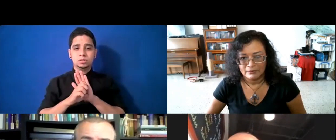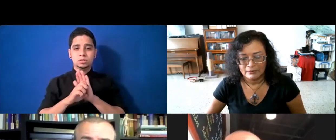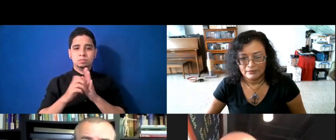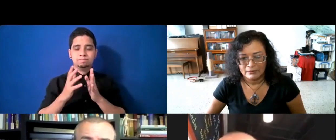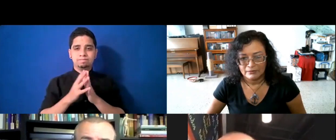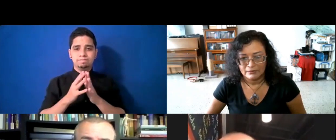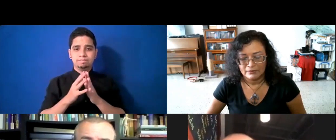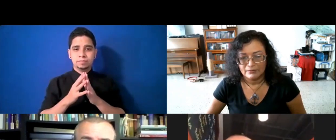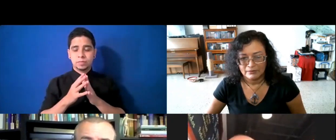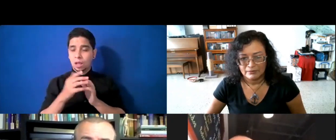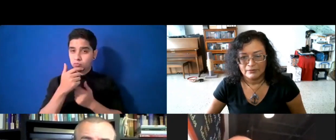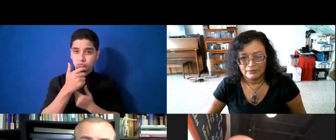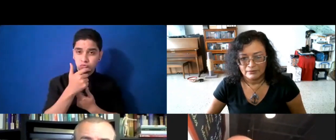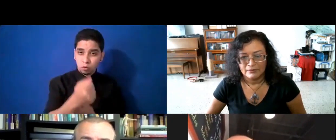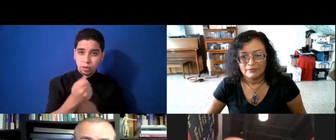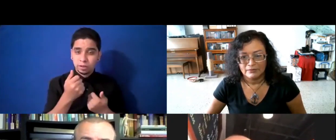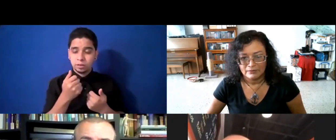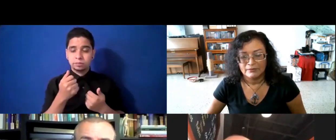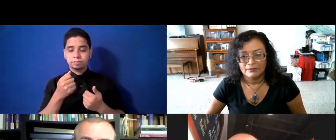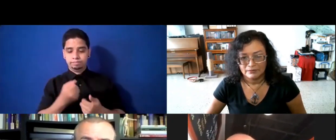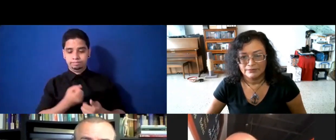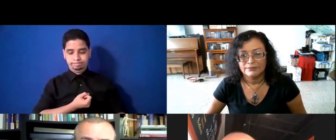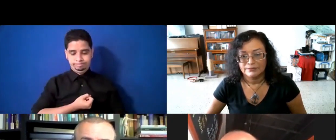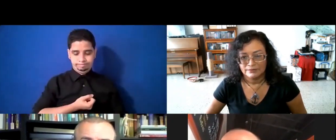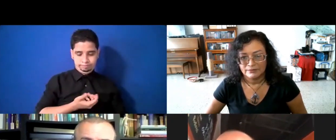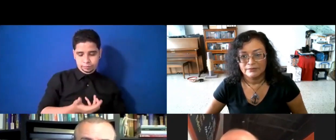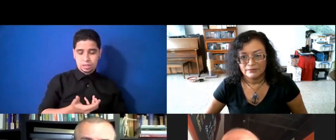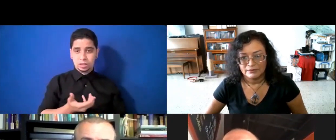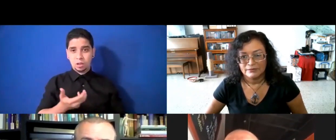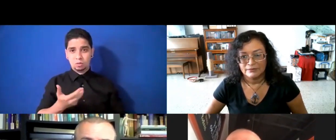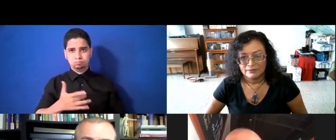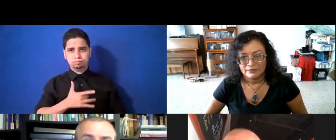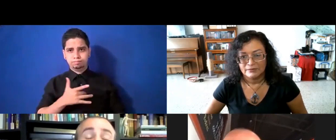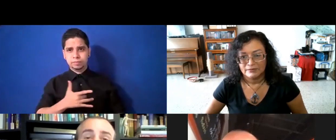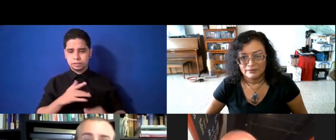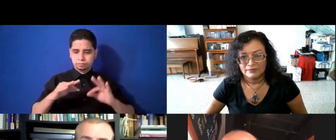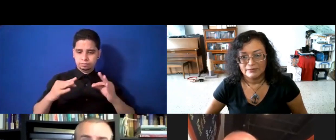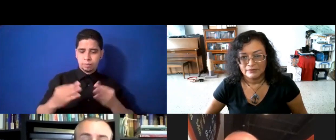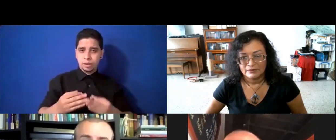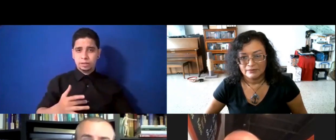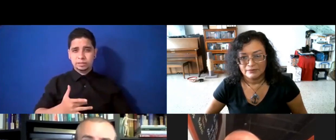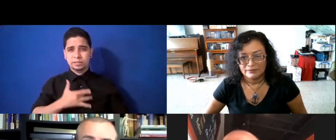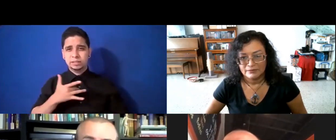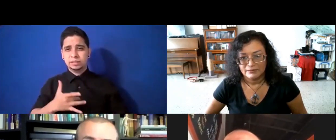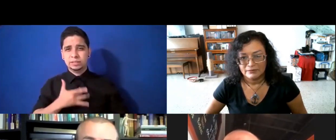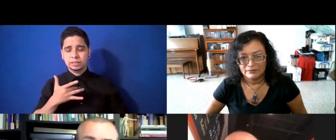la confianza, de manifestar, alguna inquietud, te sientes en familia, te sientes, bien, haciendo lo que haces,